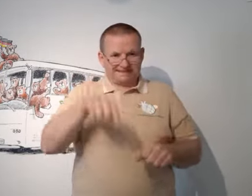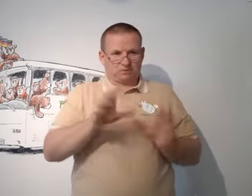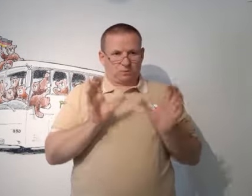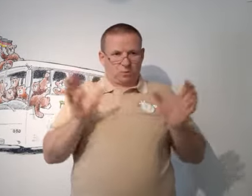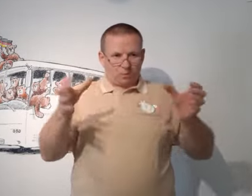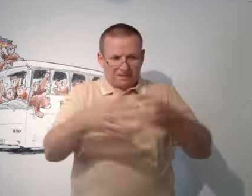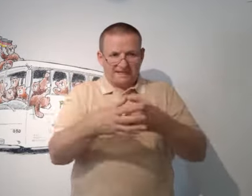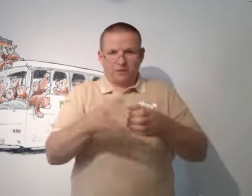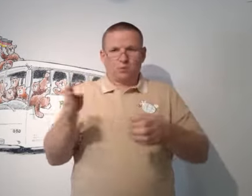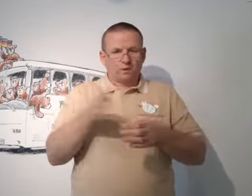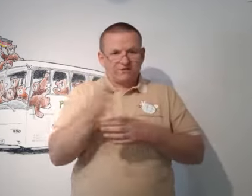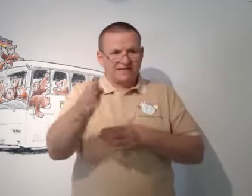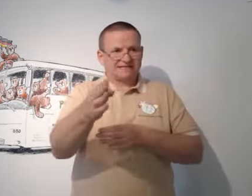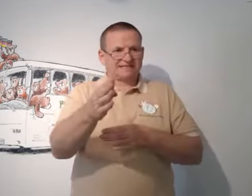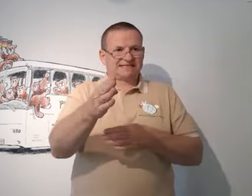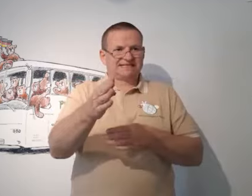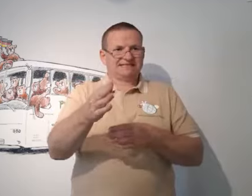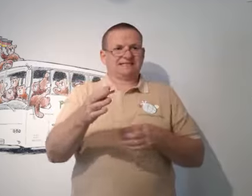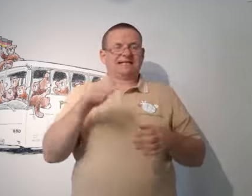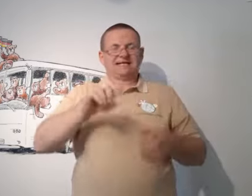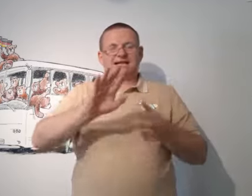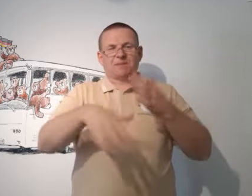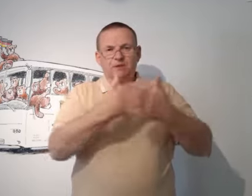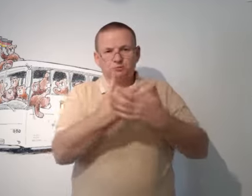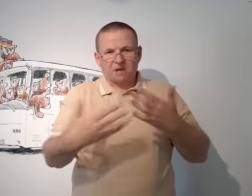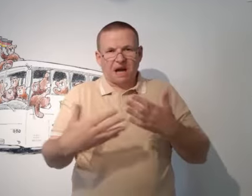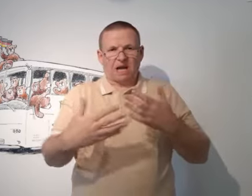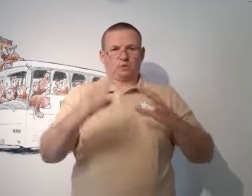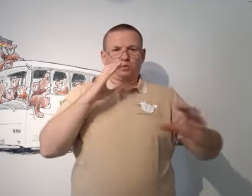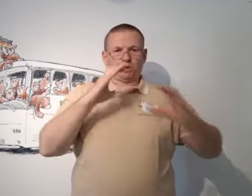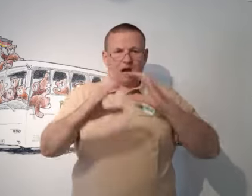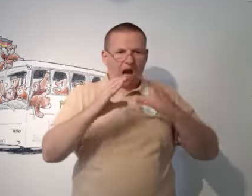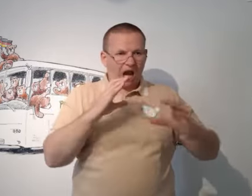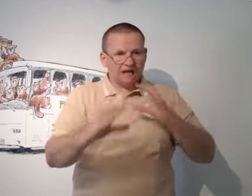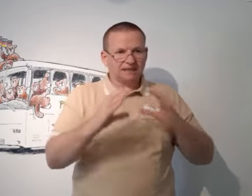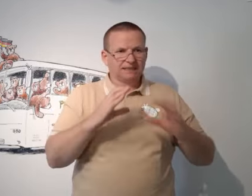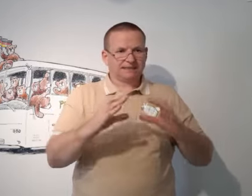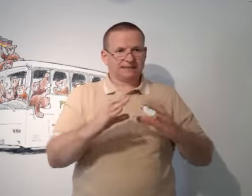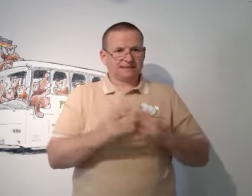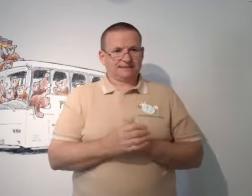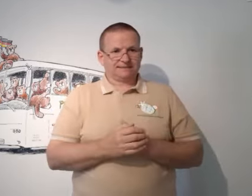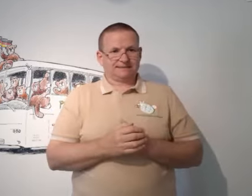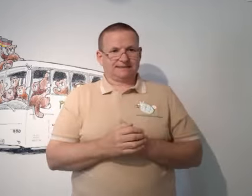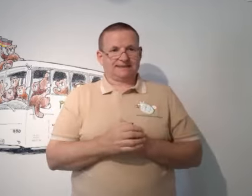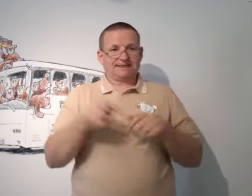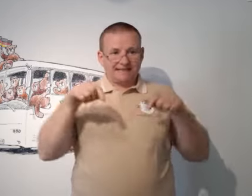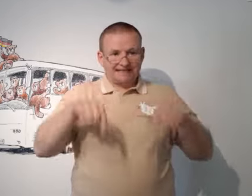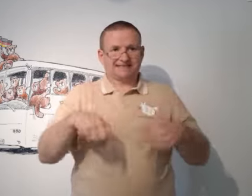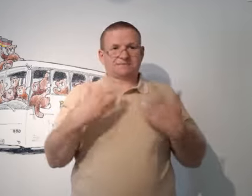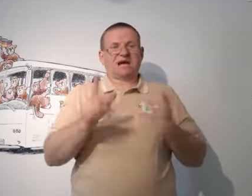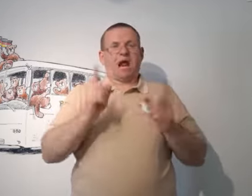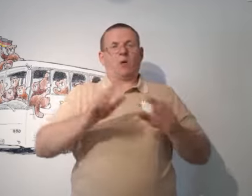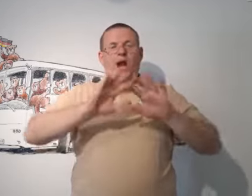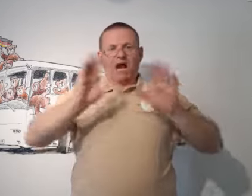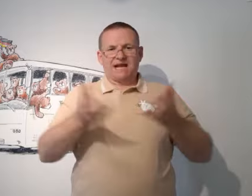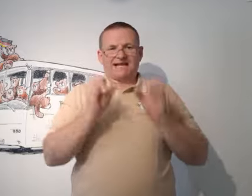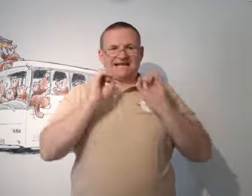Möglichkeit ist, sich in Gebärdensprache zu treffen und sich entspannt in Gebärdensprache unterhalten zu können.